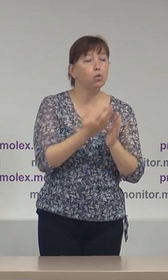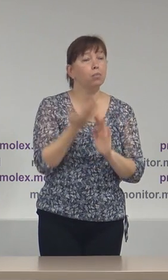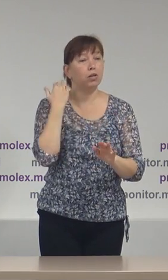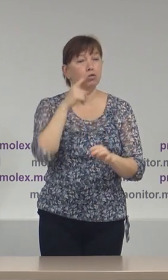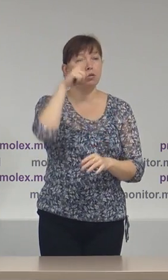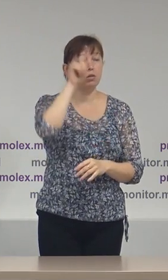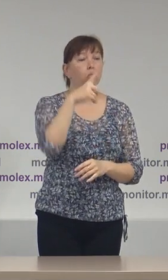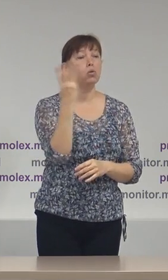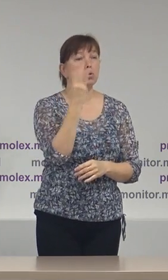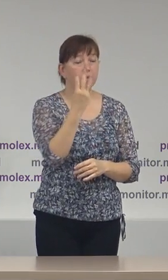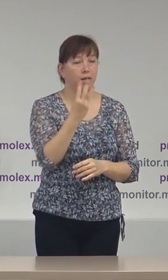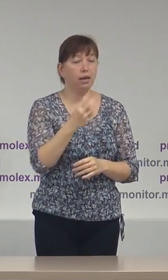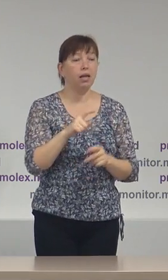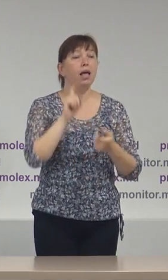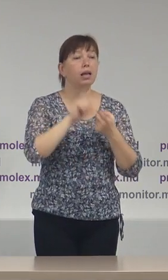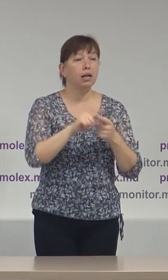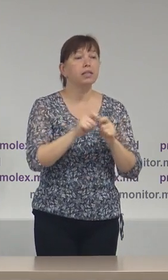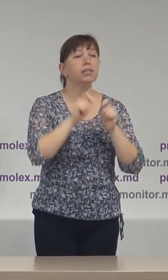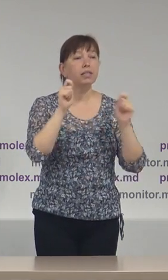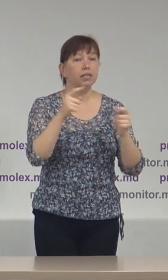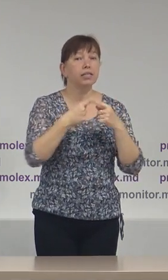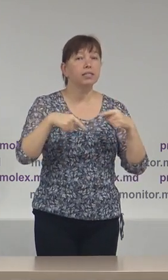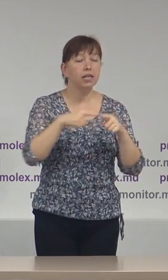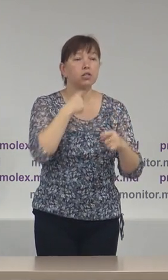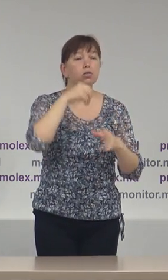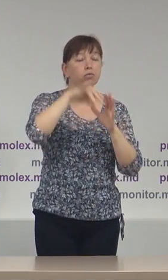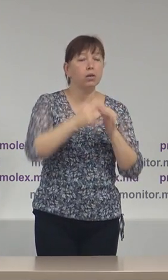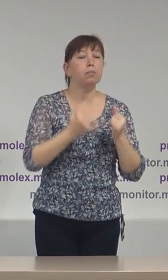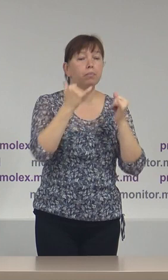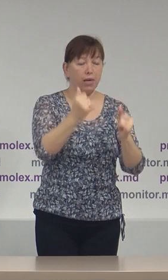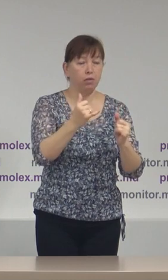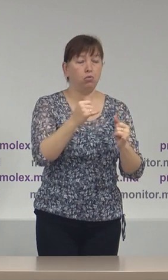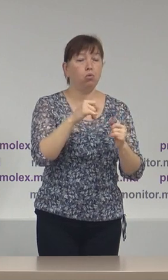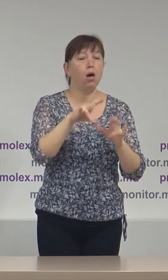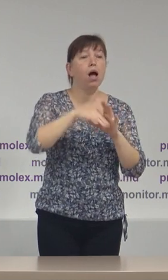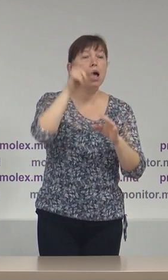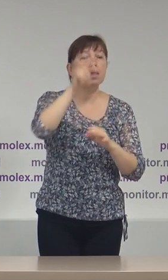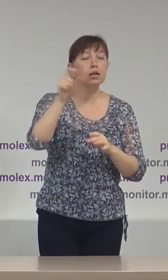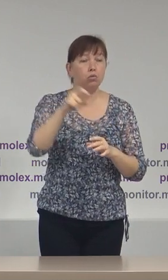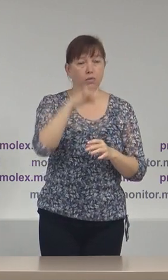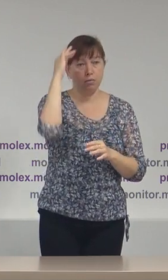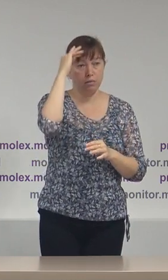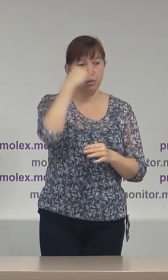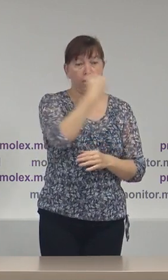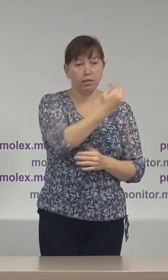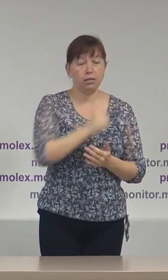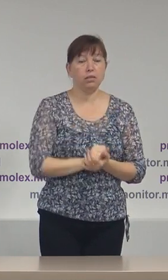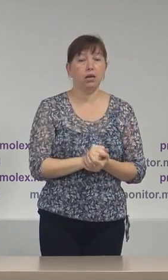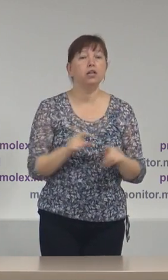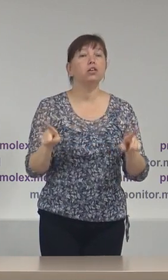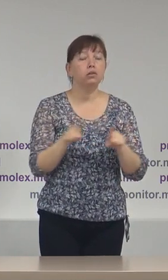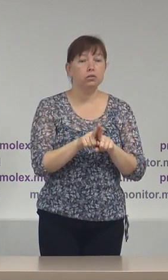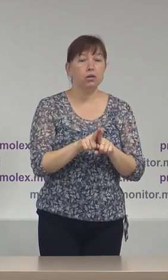numărul 3 legat de deschiderea secțiilor de votare pentru alegătorii din regiunea transnistreană și aici, încă o